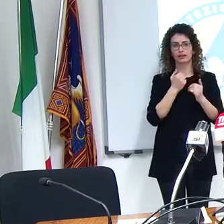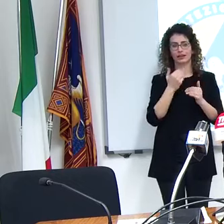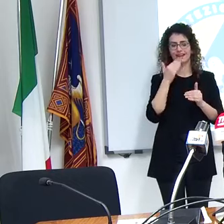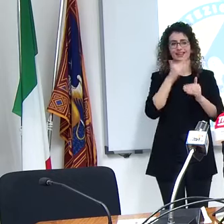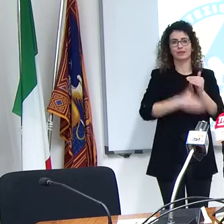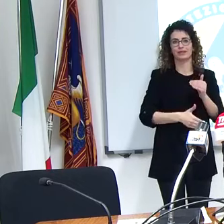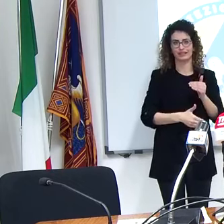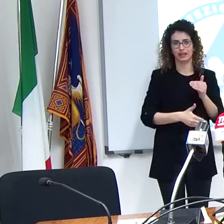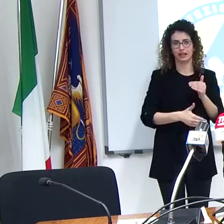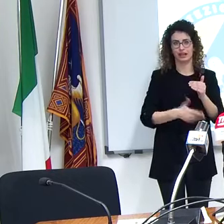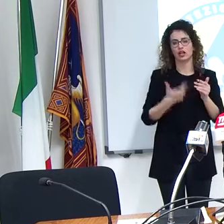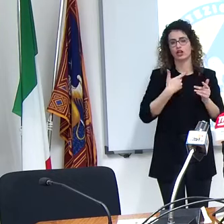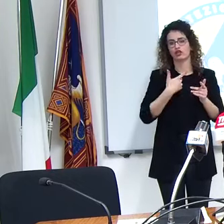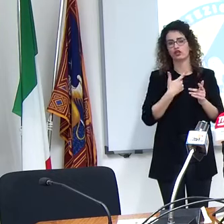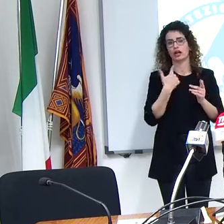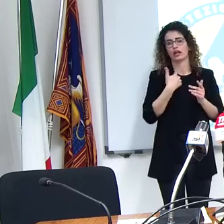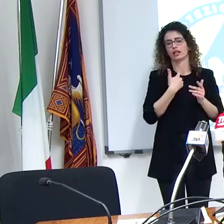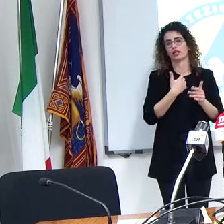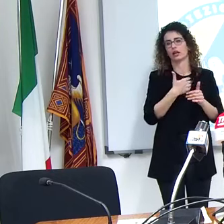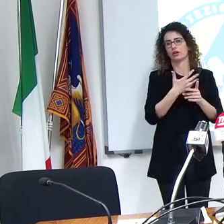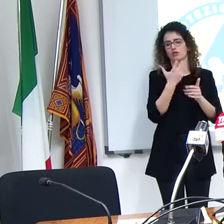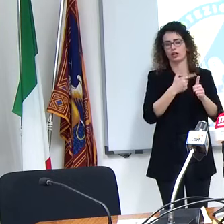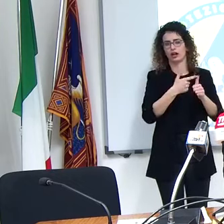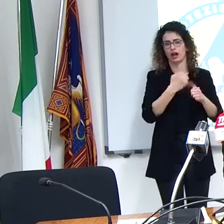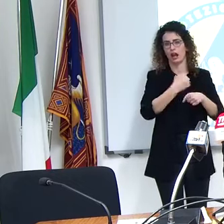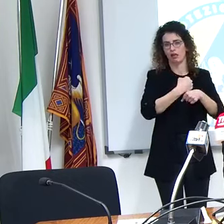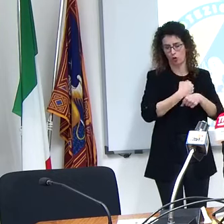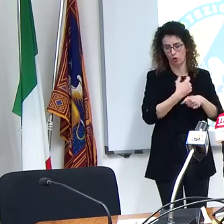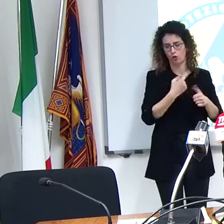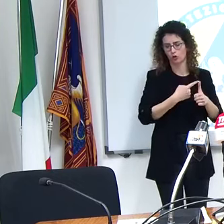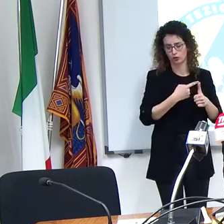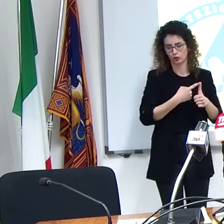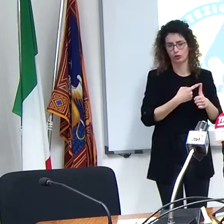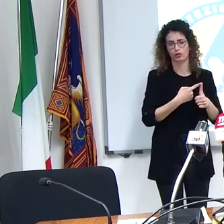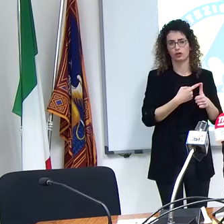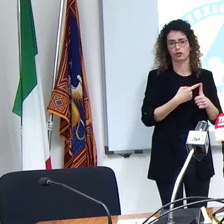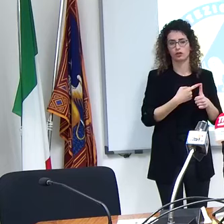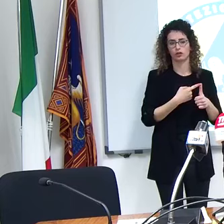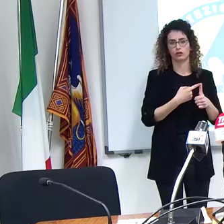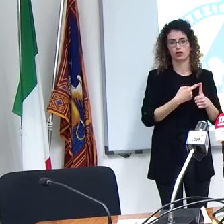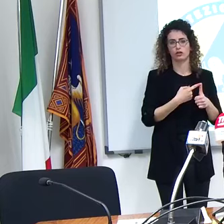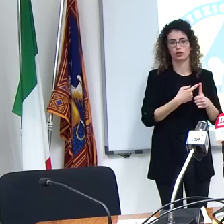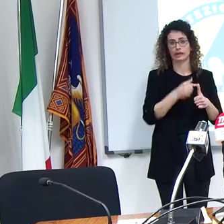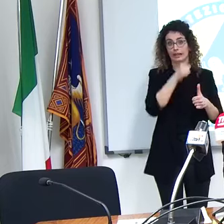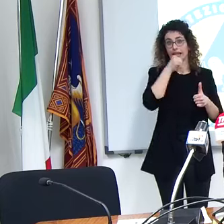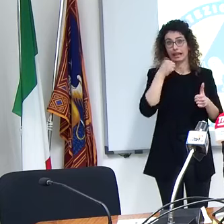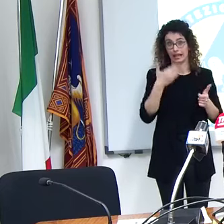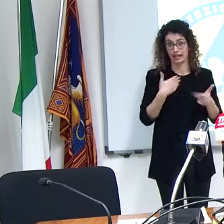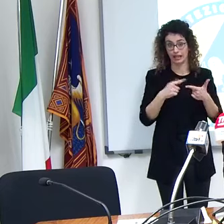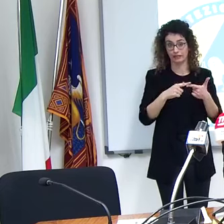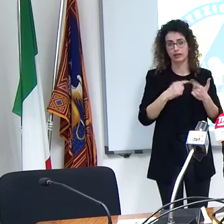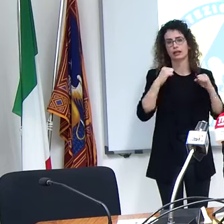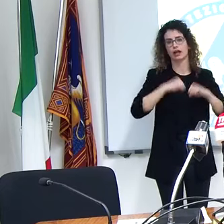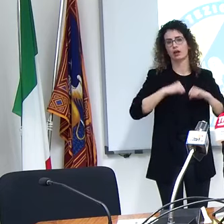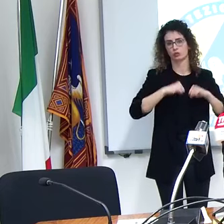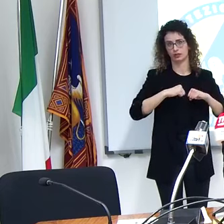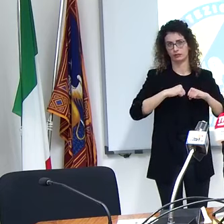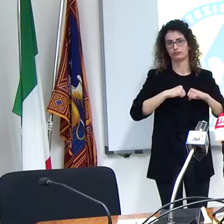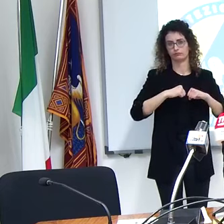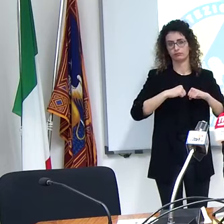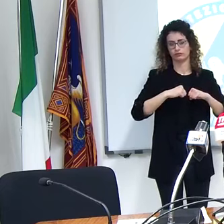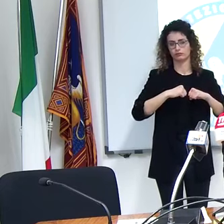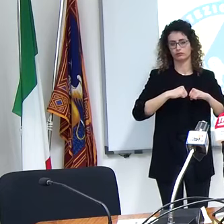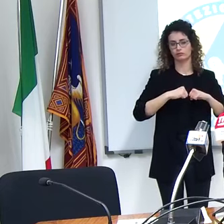cioè quelle del lavoro della della necessità e della salute sì è